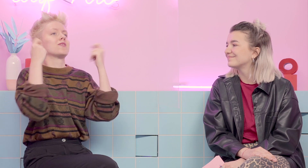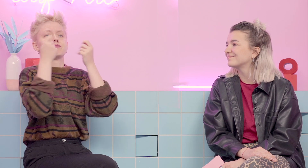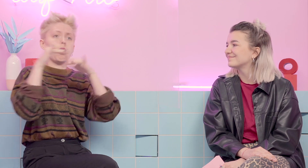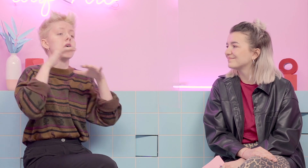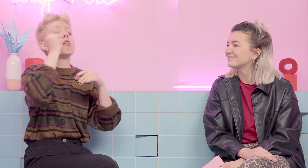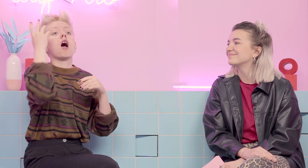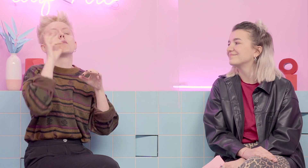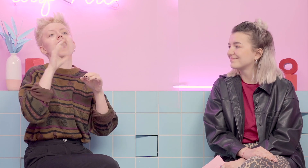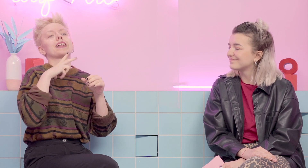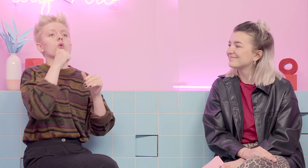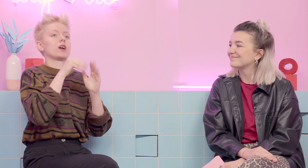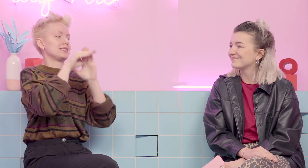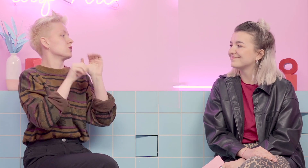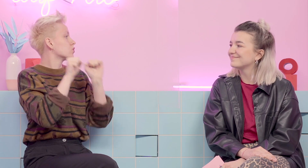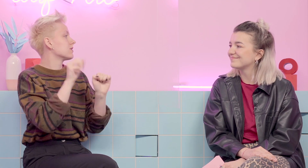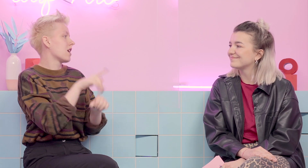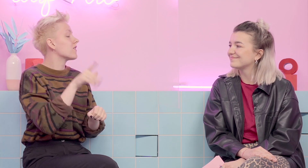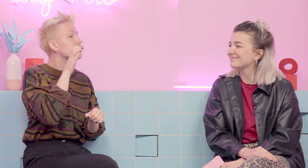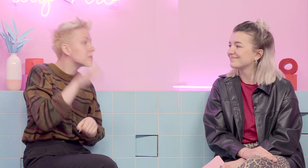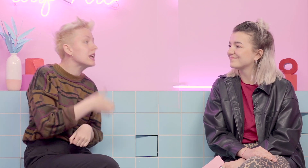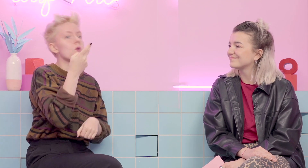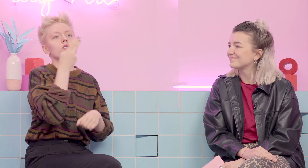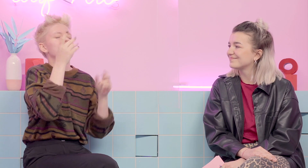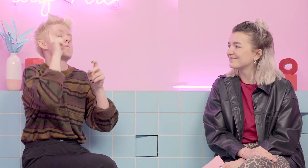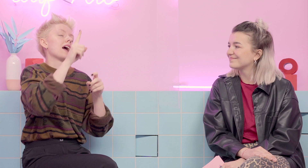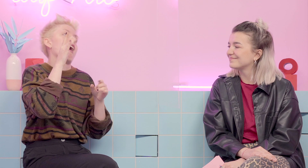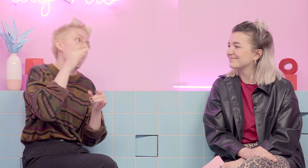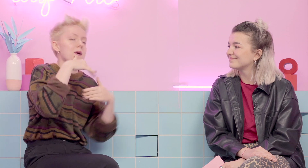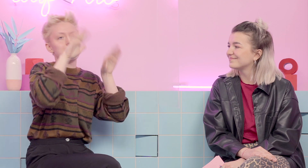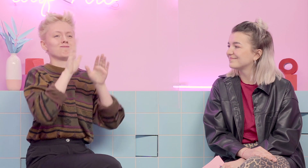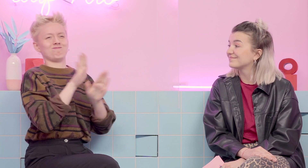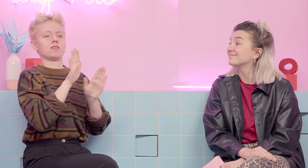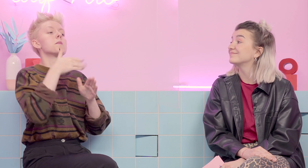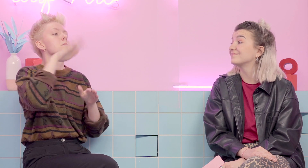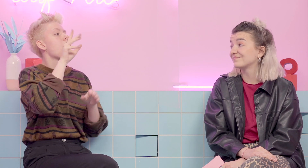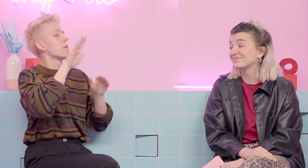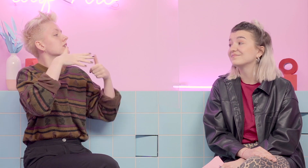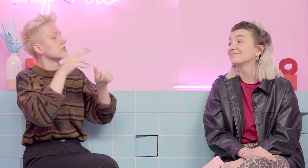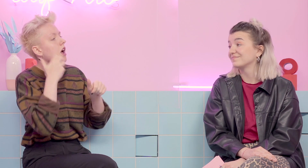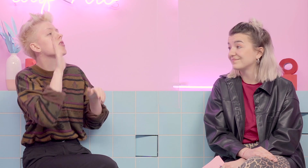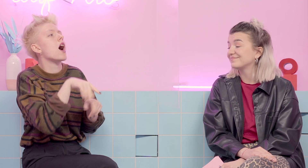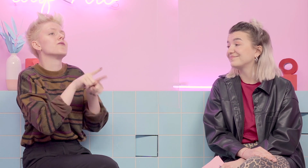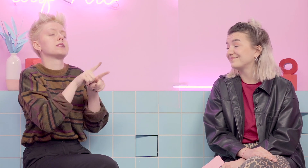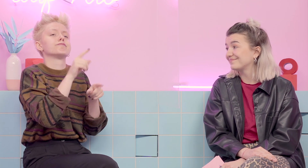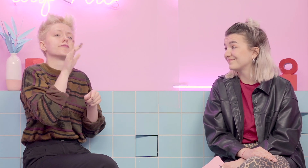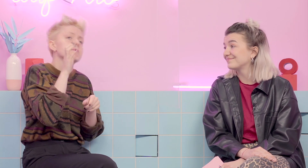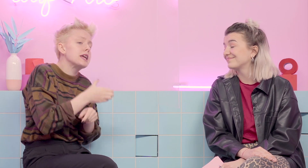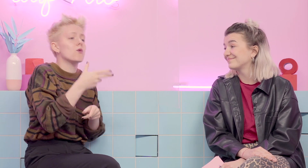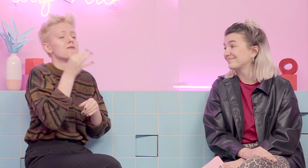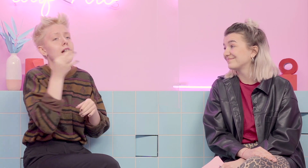es war ein schönes Miteinander. Und natürlich mussten wir aber den Jugendschutzgesetzen folgen, also kein Bier, kein Alkohol, vor allem für die unter 16-Jährigen. Die über